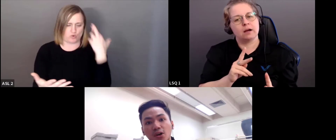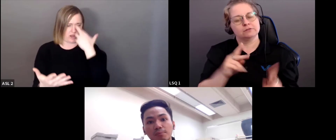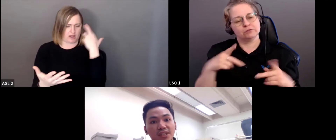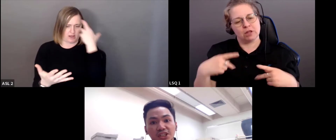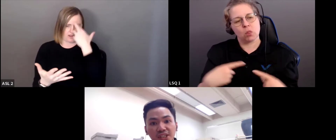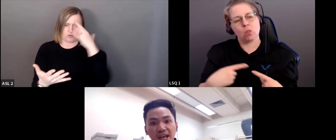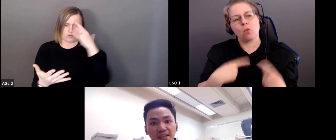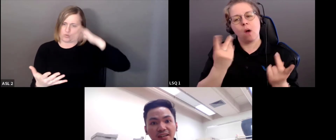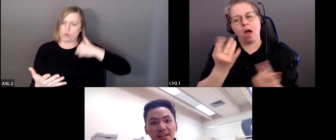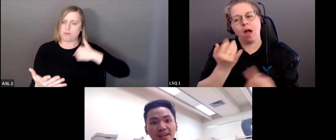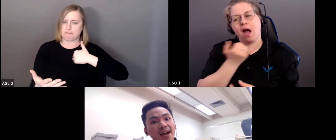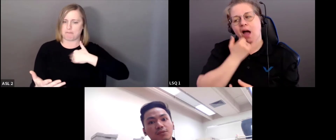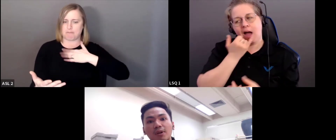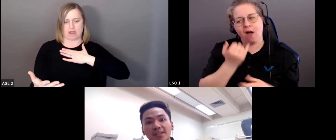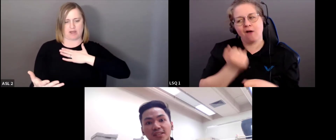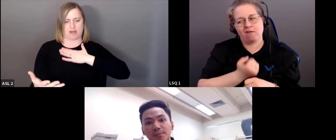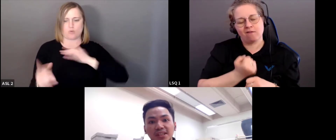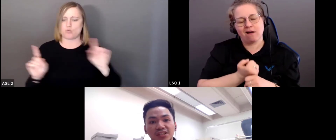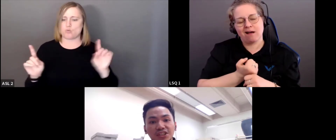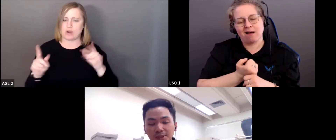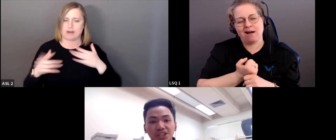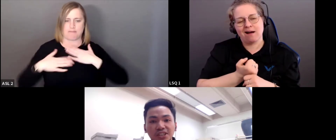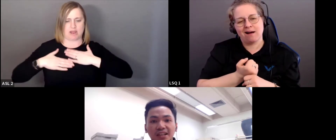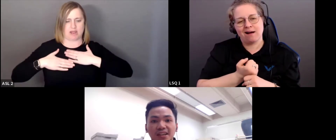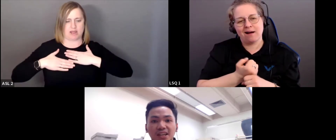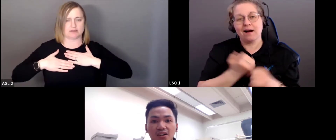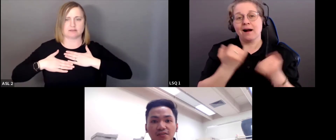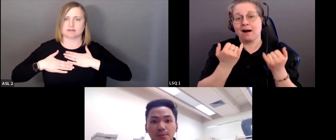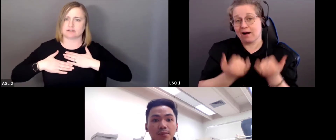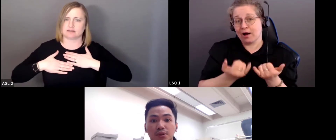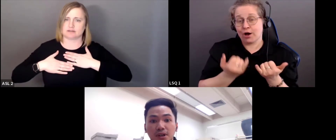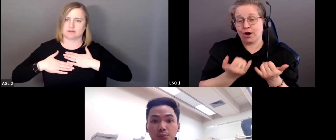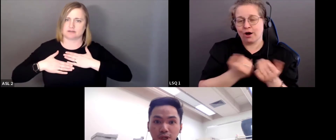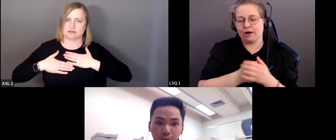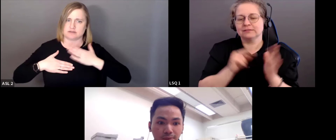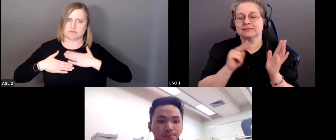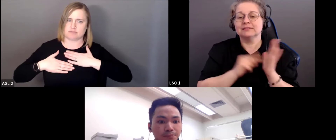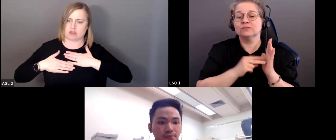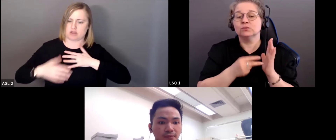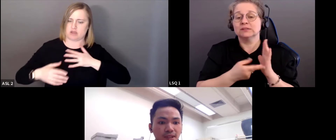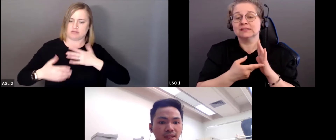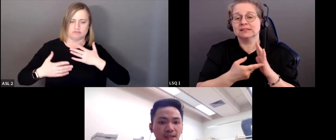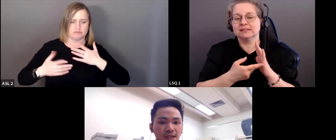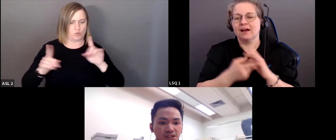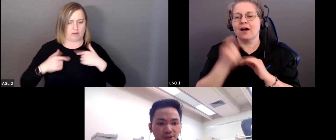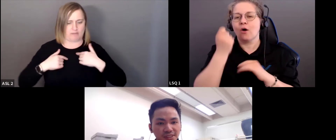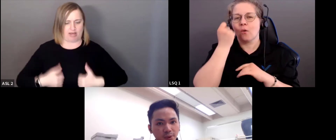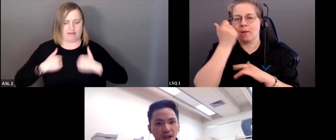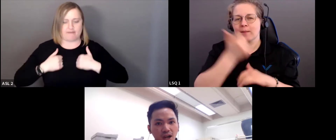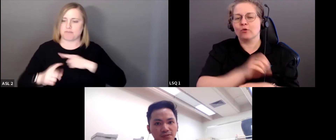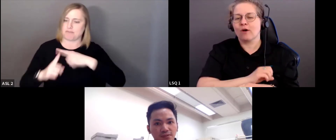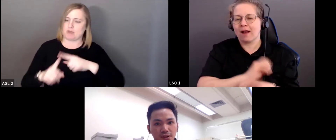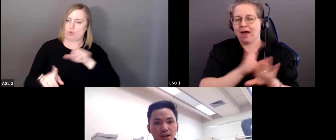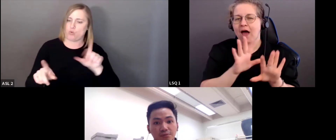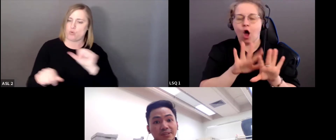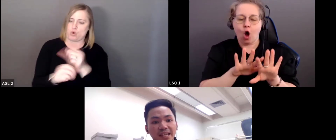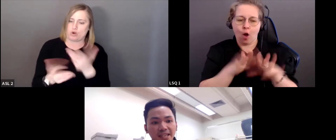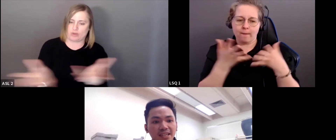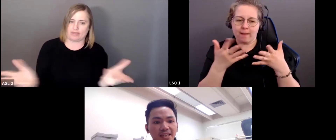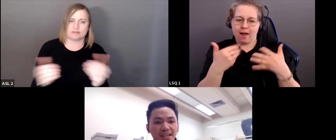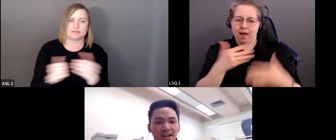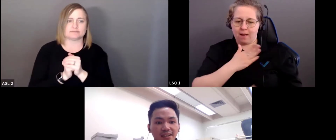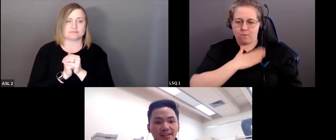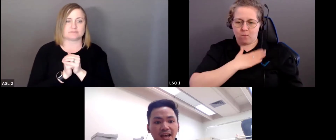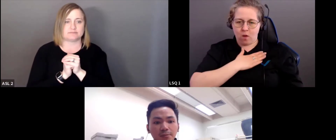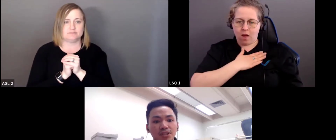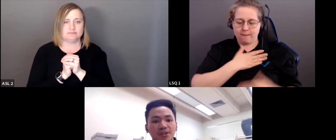des erreurs. Et dans ce cas-là, j'ai mieux compris comment je me positionnais